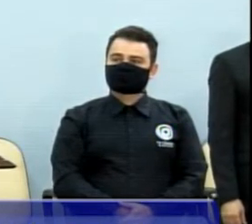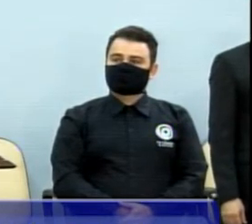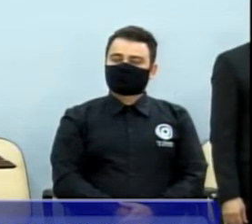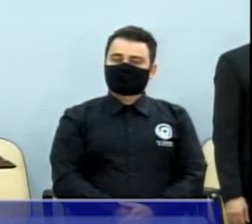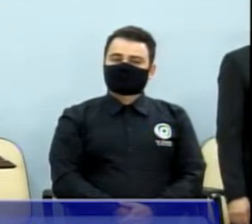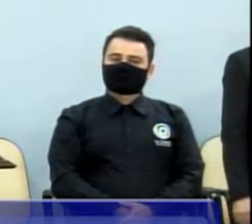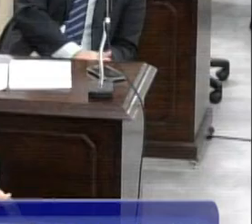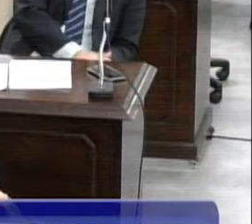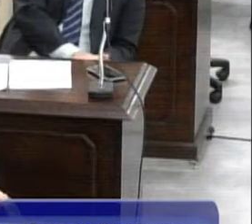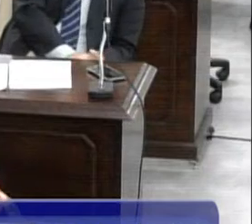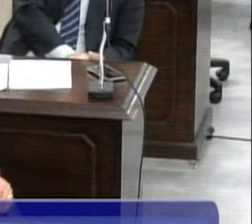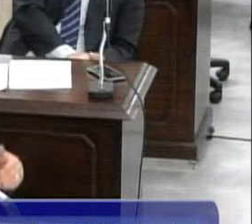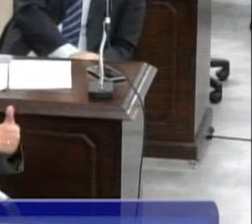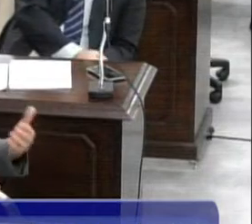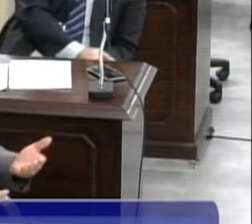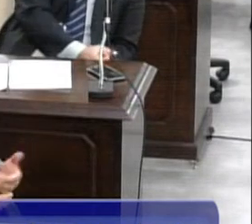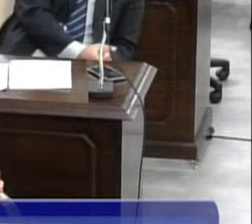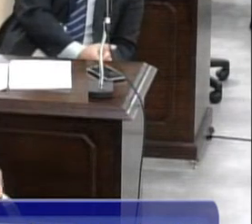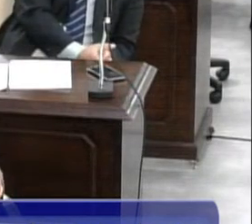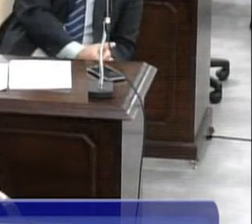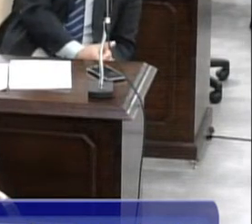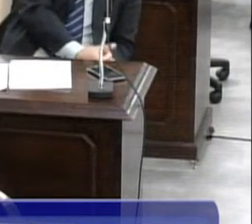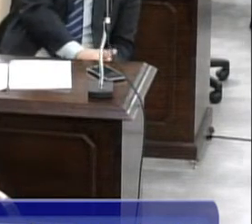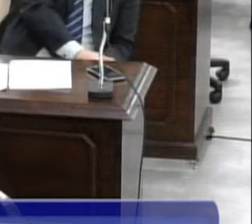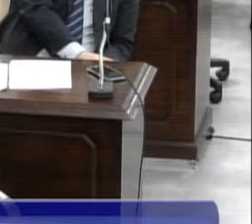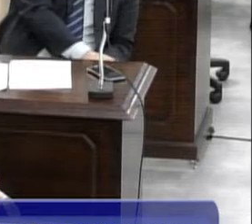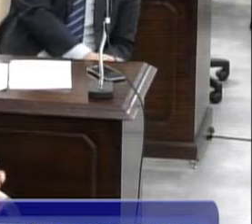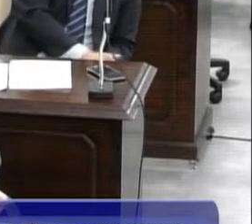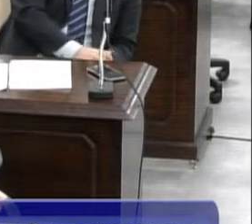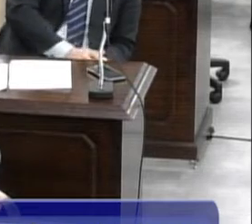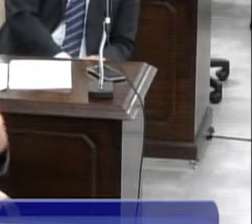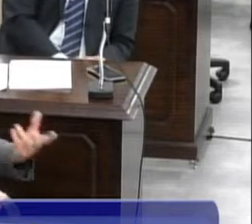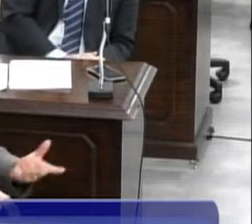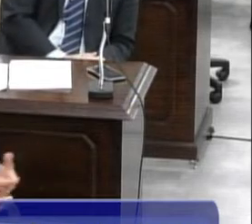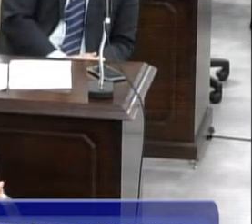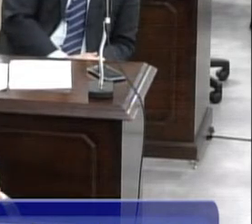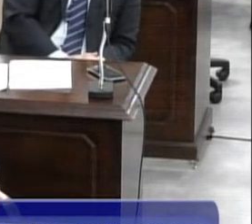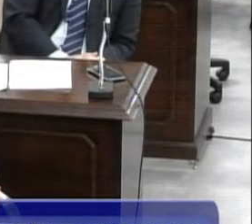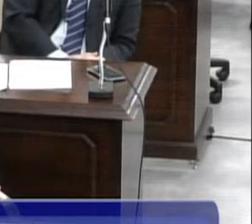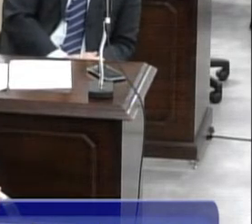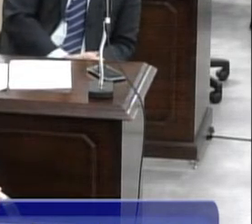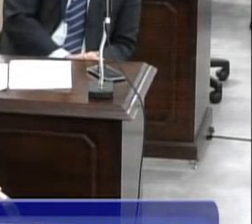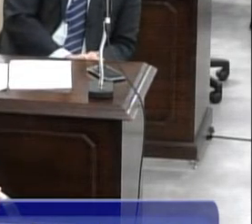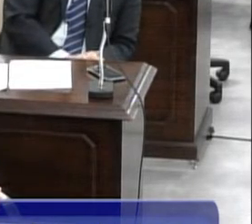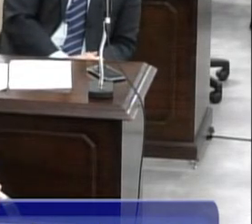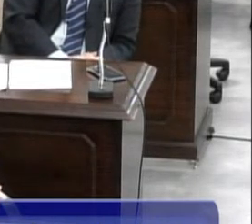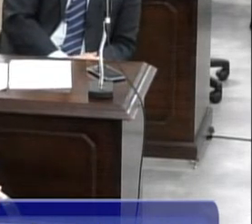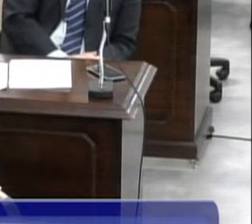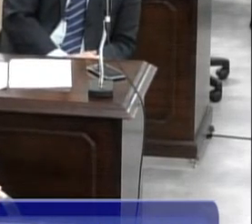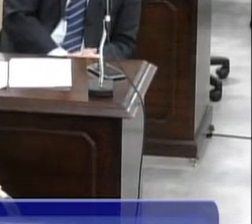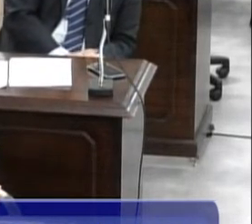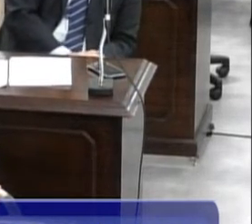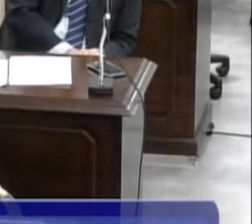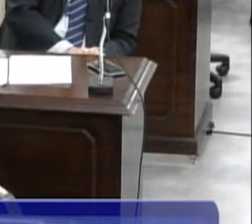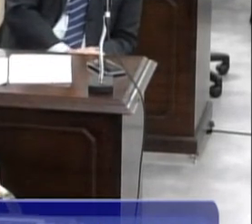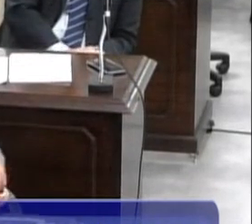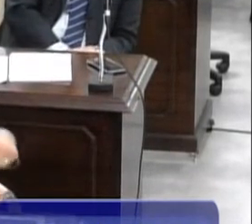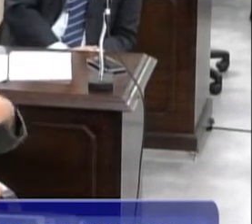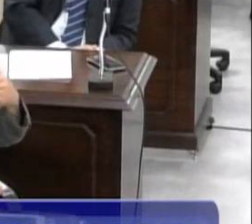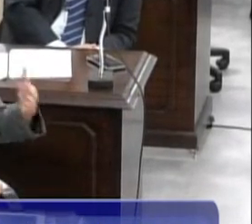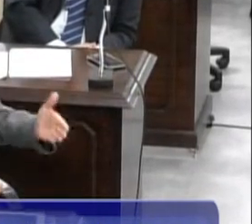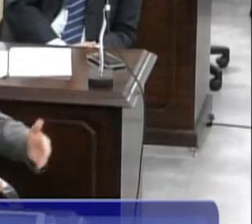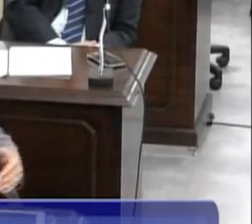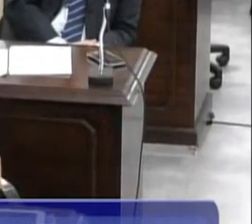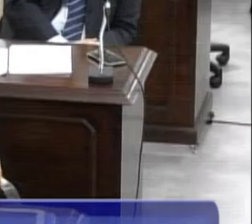pelo menos o terceiro, porque realmente os conselheiros estão sobrecarregados diante de toda a demanda que a gente tem nessa cidade. Então, conte